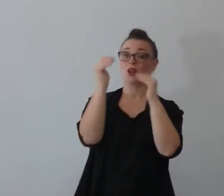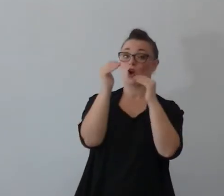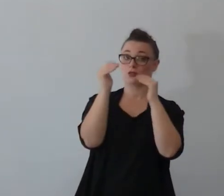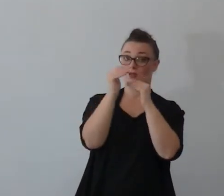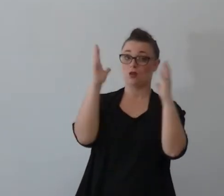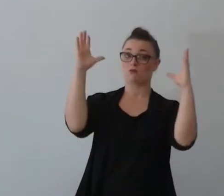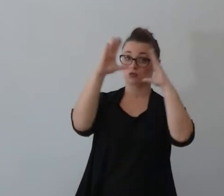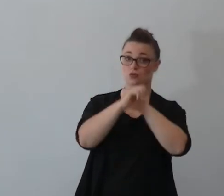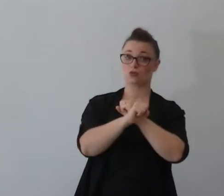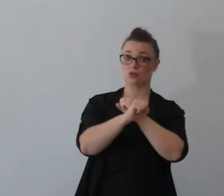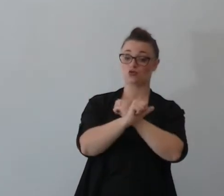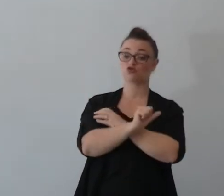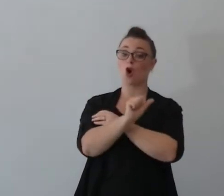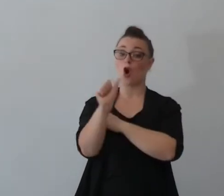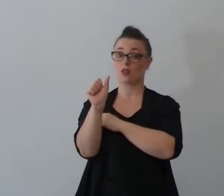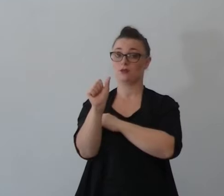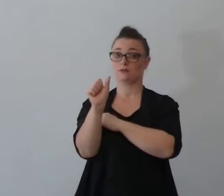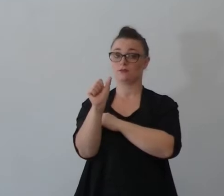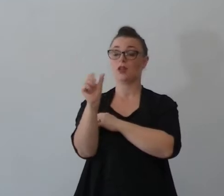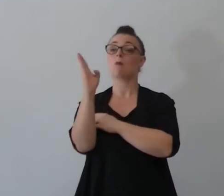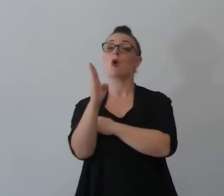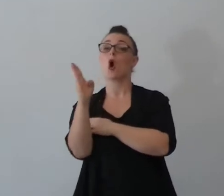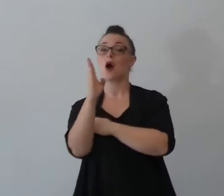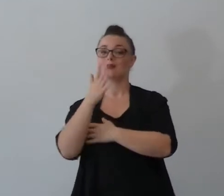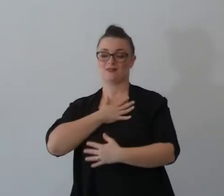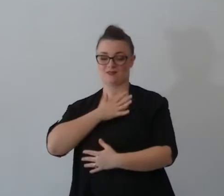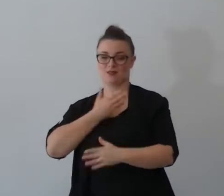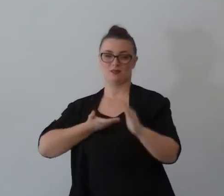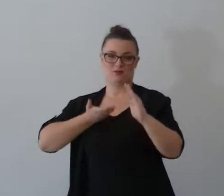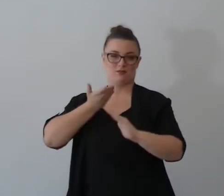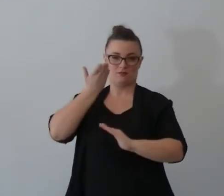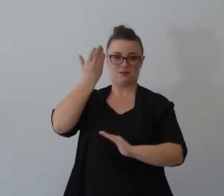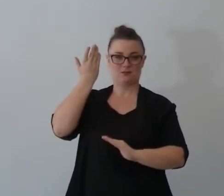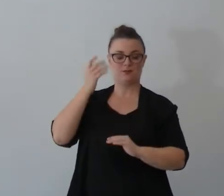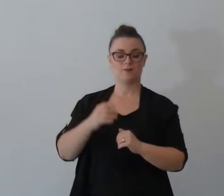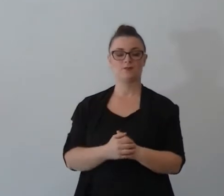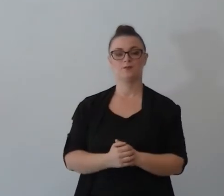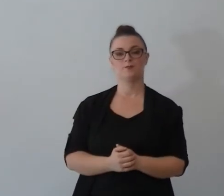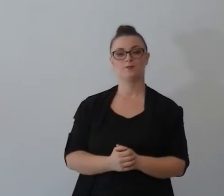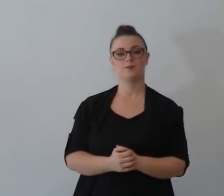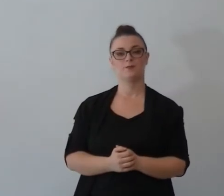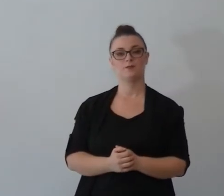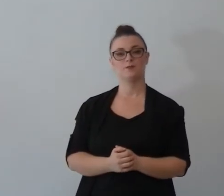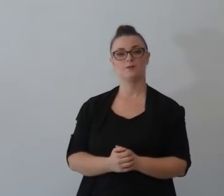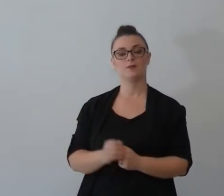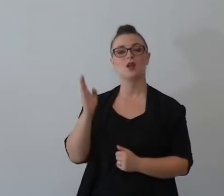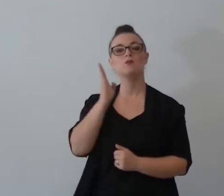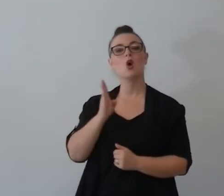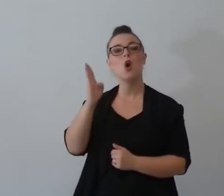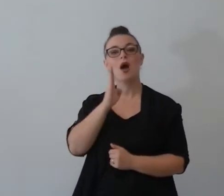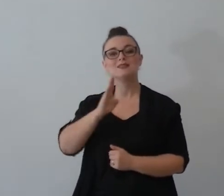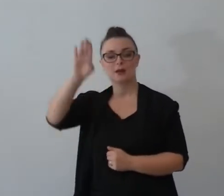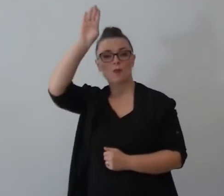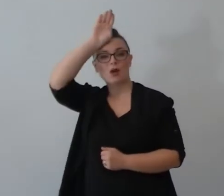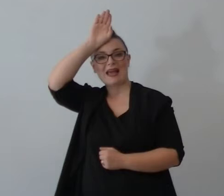Boaz è un pezzo più grande di lui è un po' grande Boaz è il